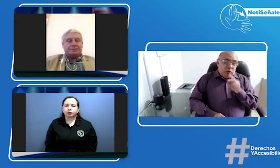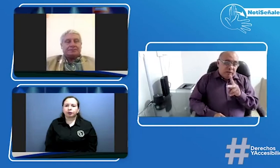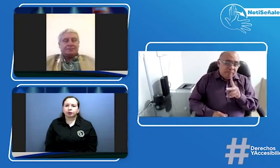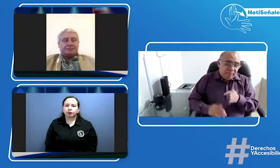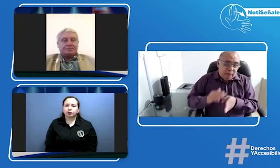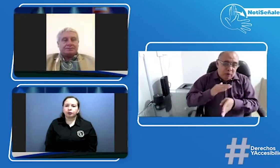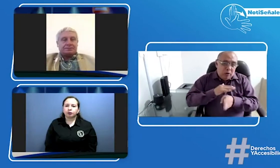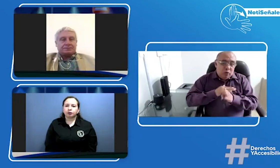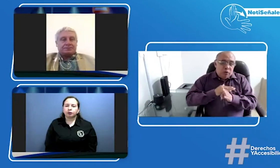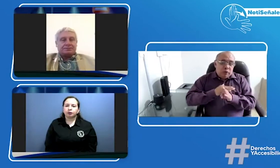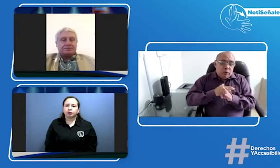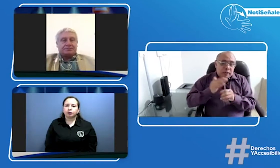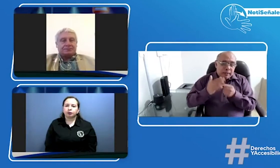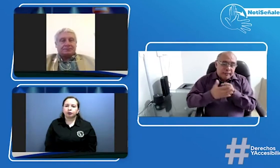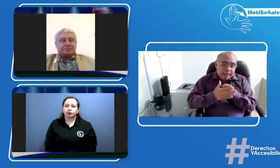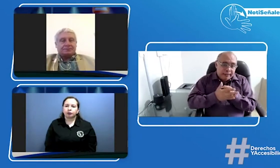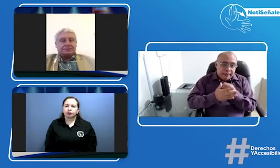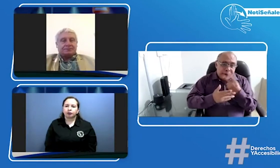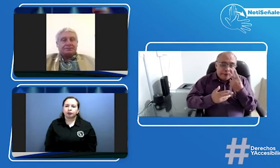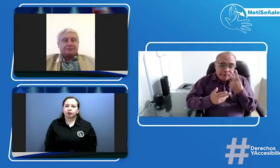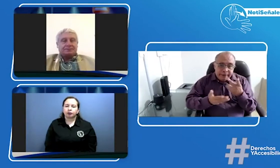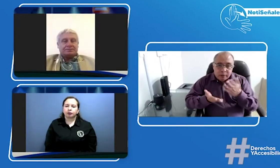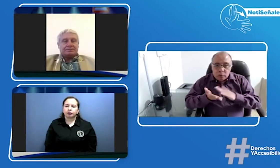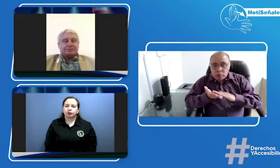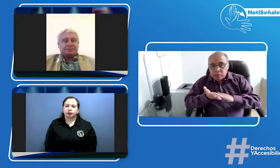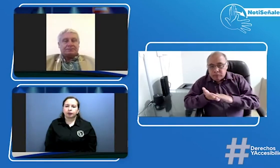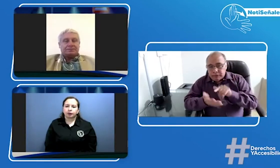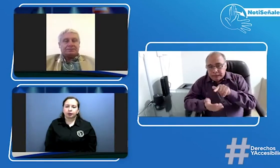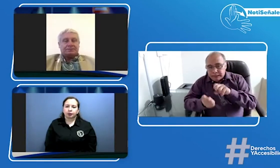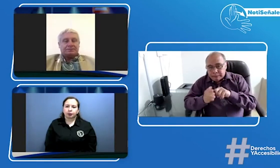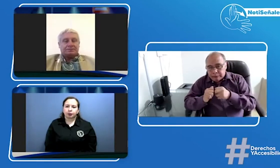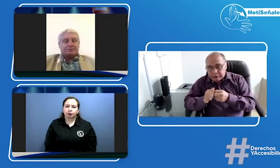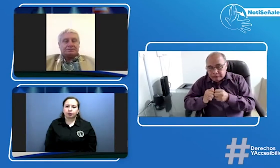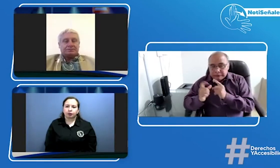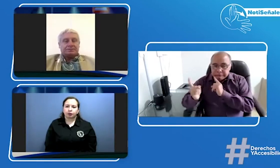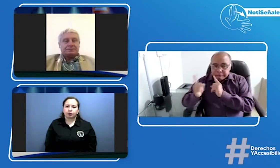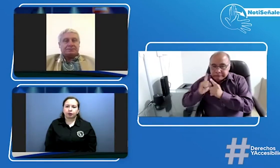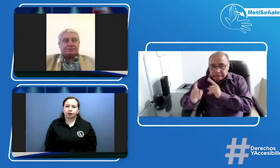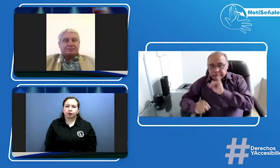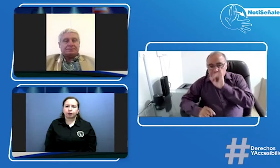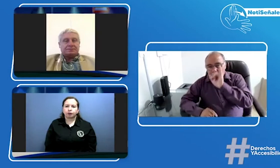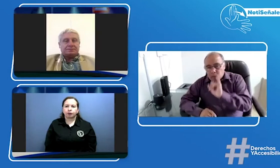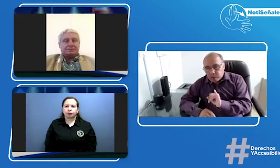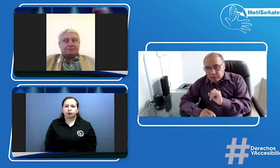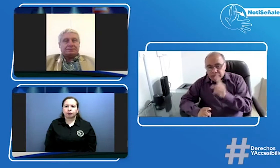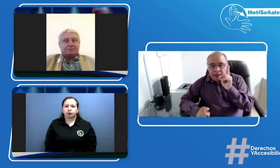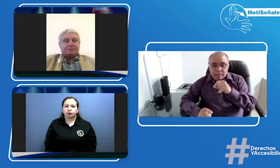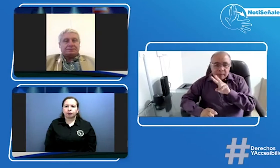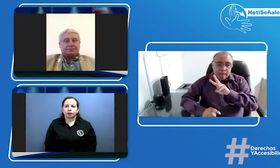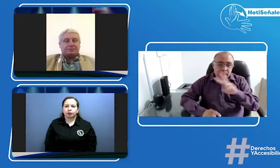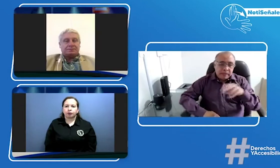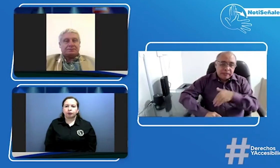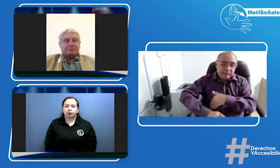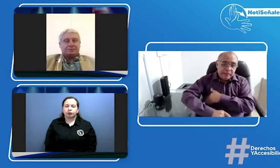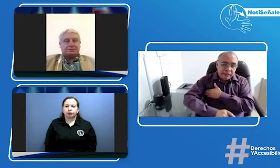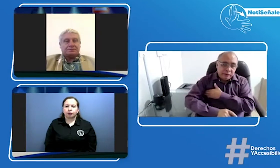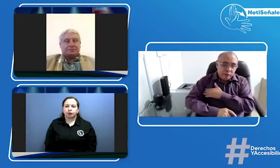Ok, sí vamos a continuar pues justamente insistiendo en cómo solucionar esta situación dialogar con el doctor